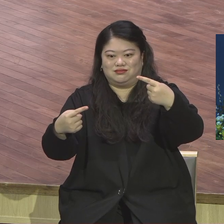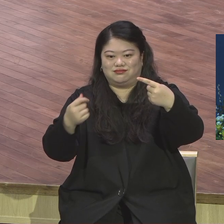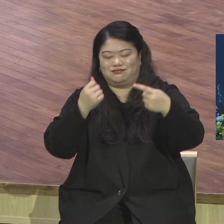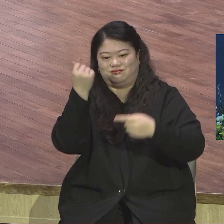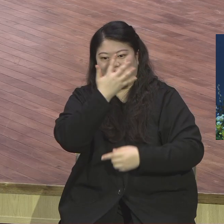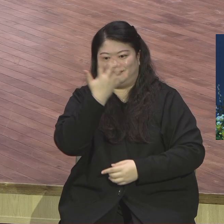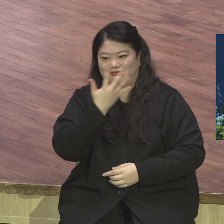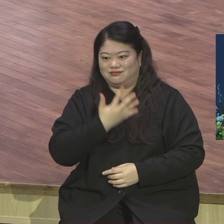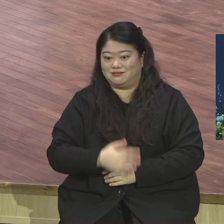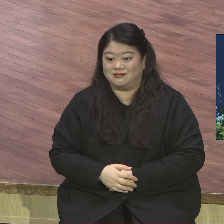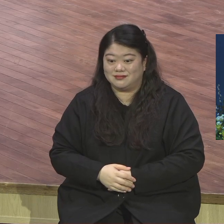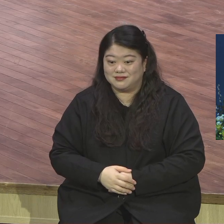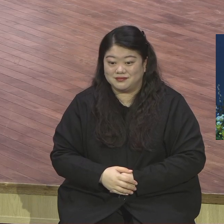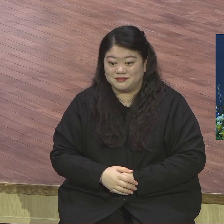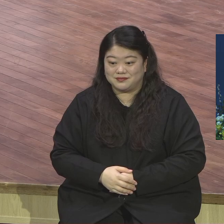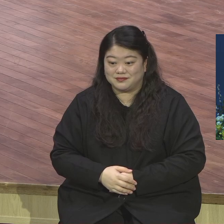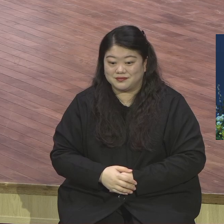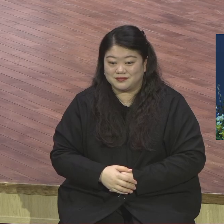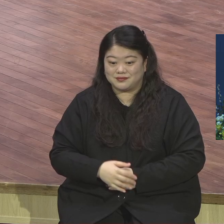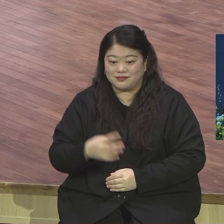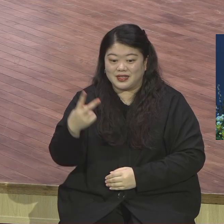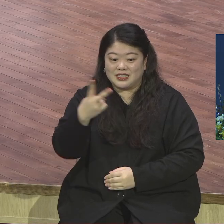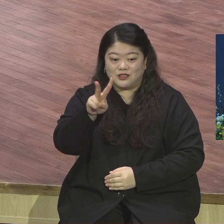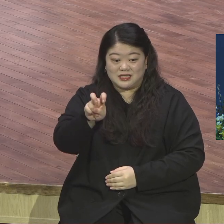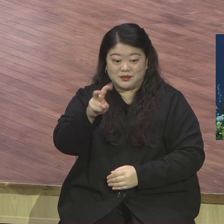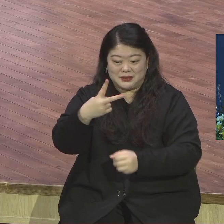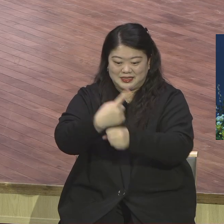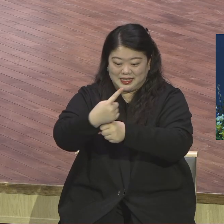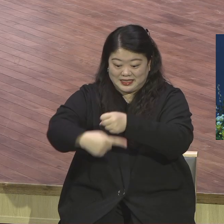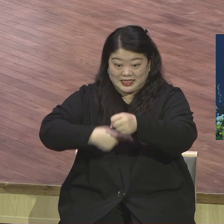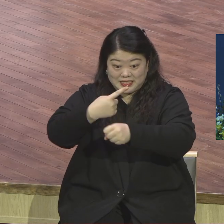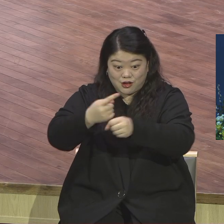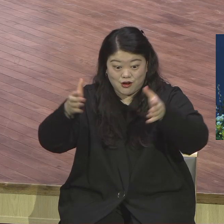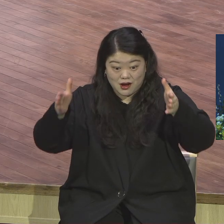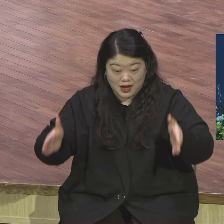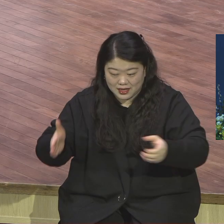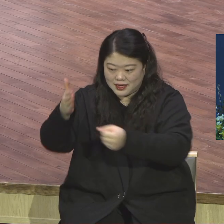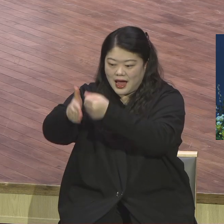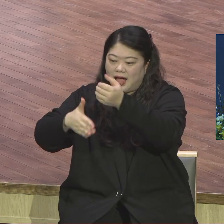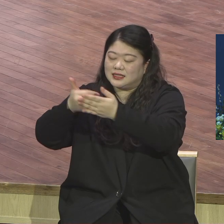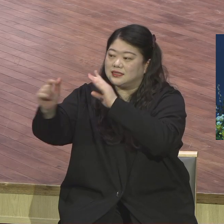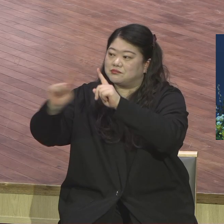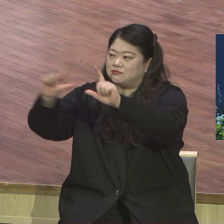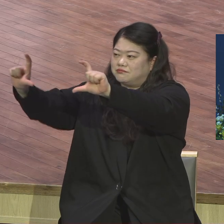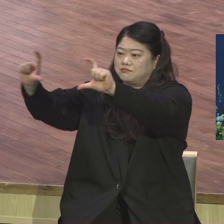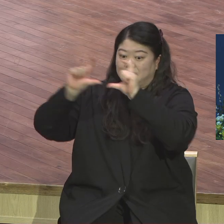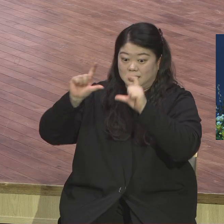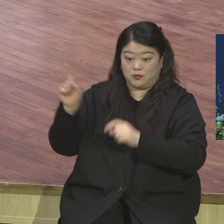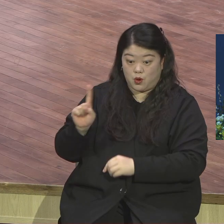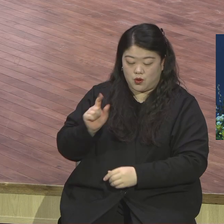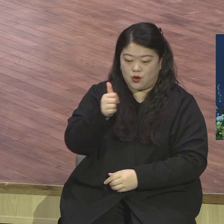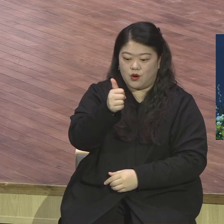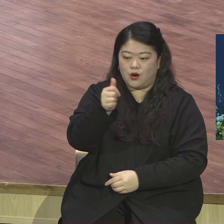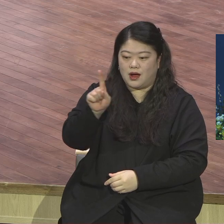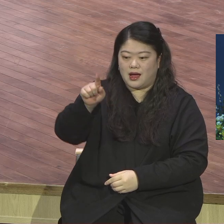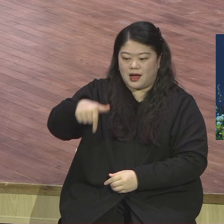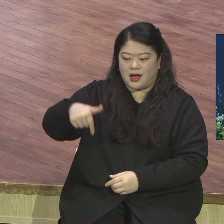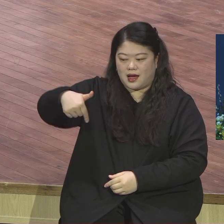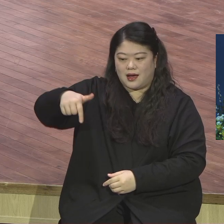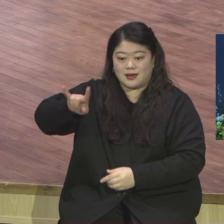이 언약의 약속의 말씀이 합계서 2장 9절의 말씀입니다. 나중 영광이 이전